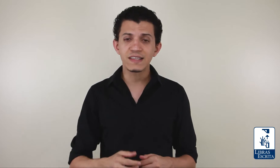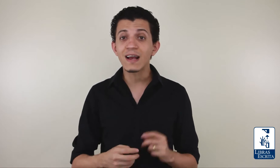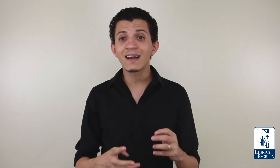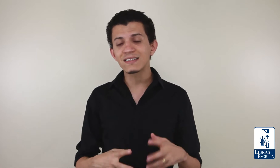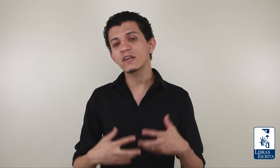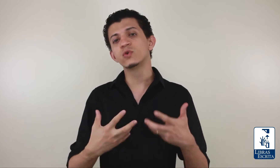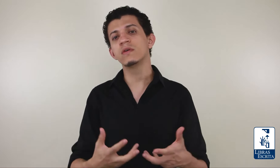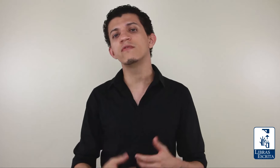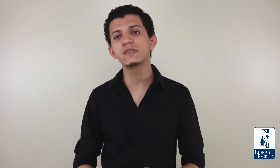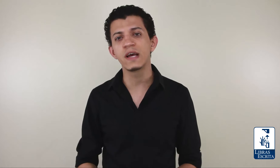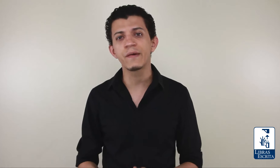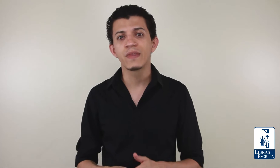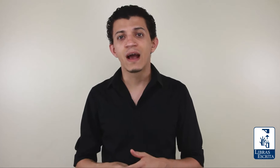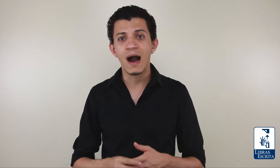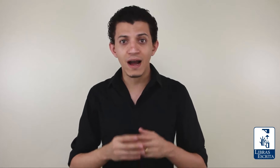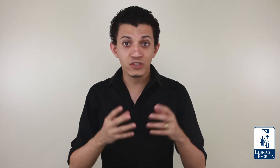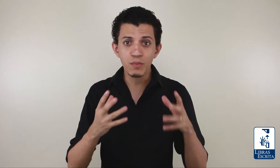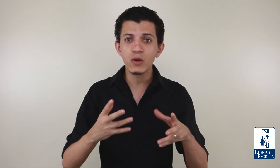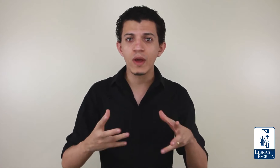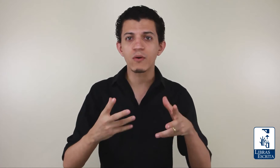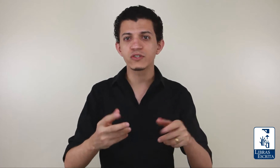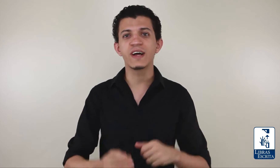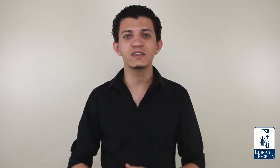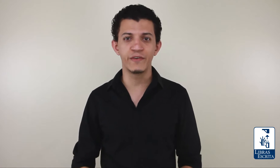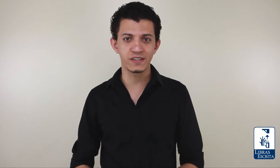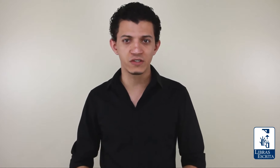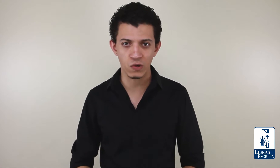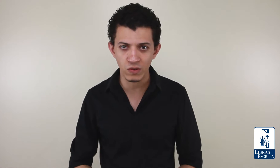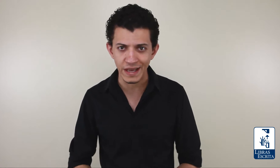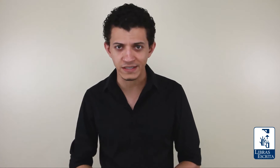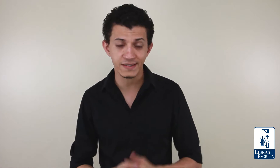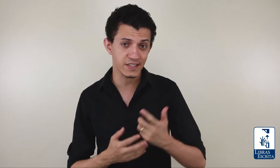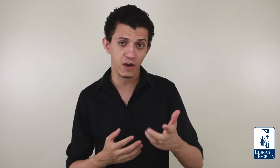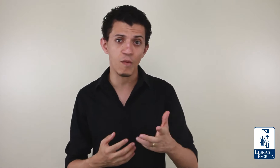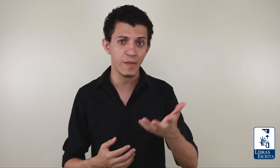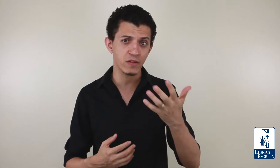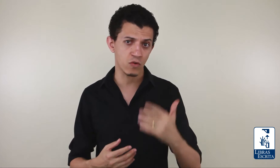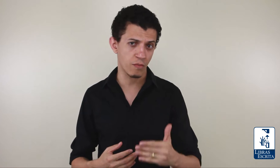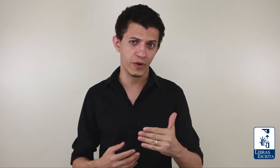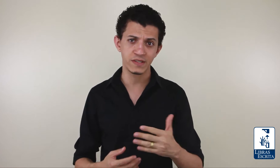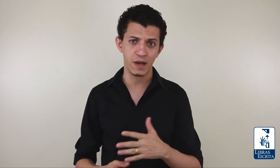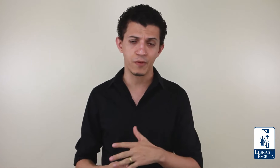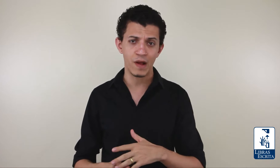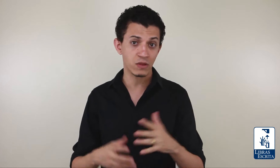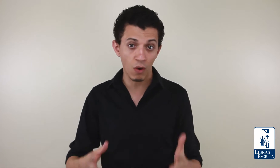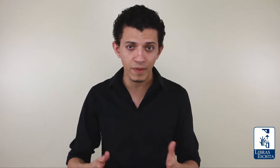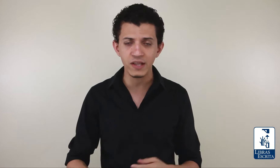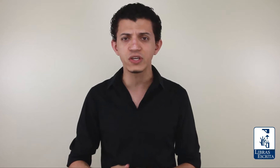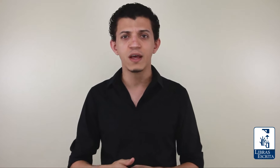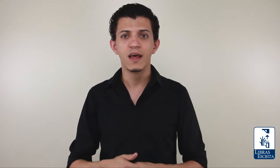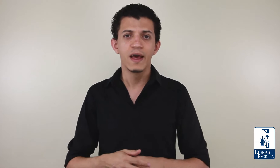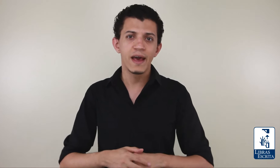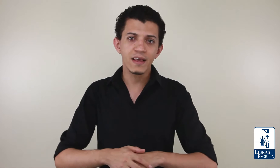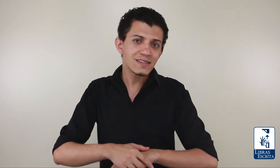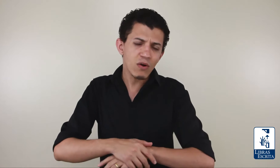técnicas ajudam você a diminuir a quantidade de vezes que isso acontece. Até chegar um momento, como por exemplo, atualmente, em que são